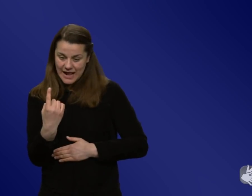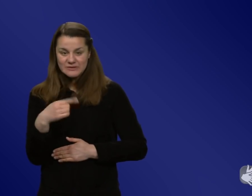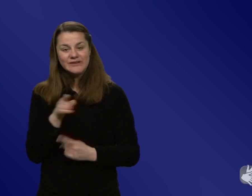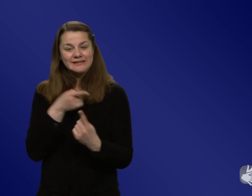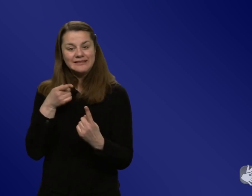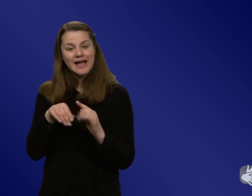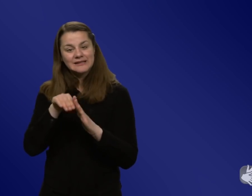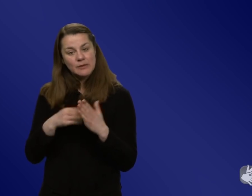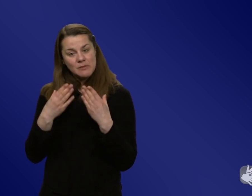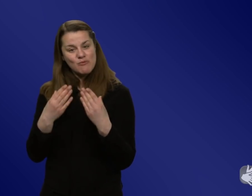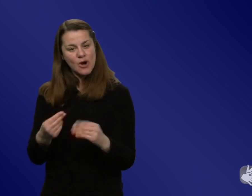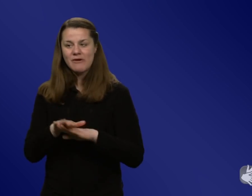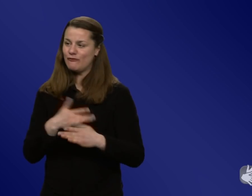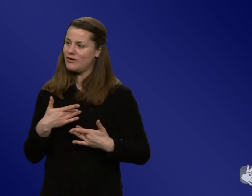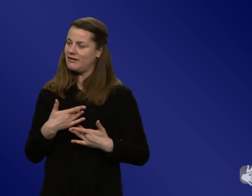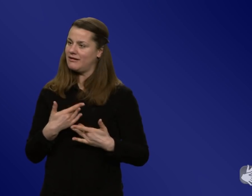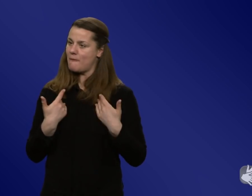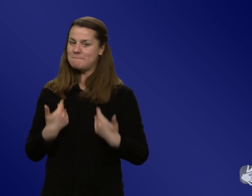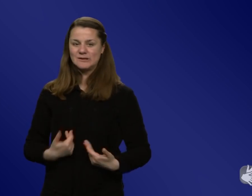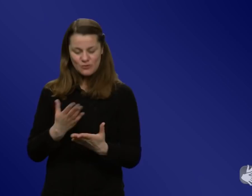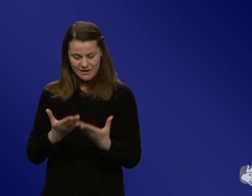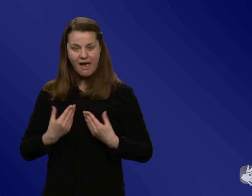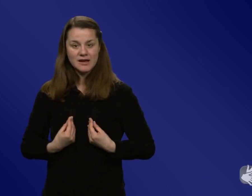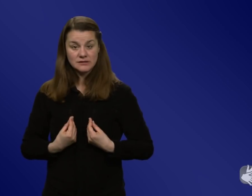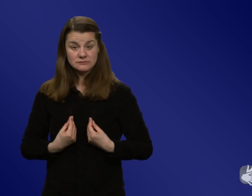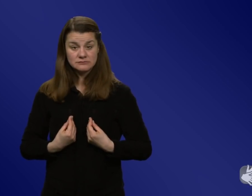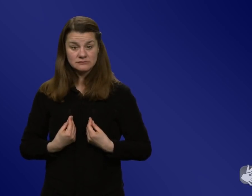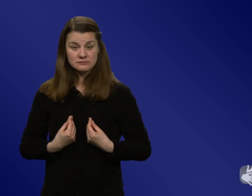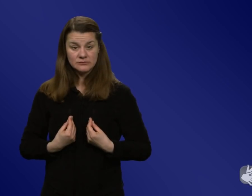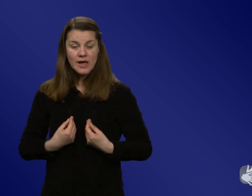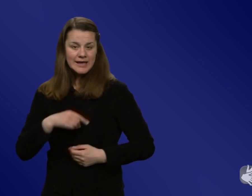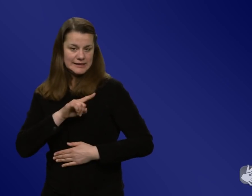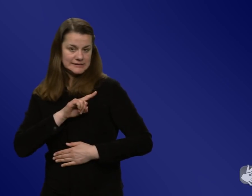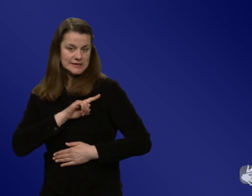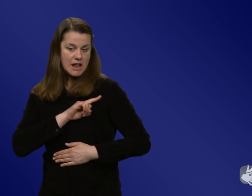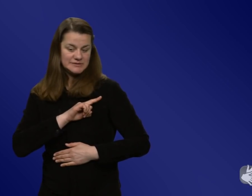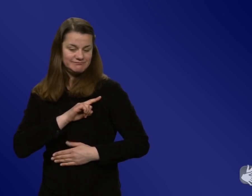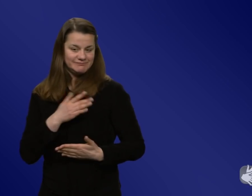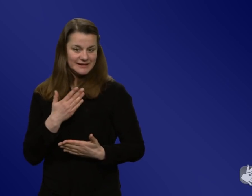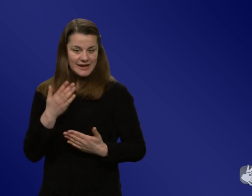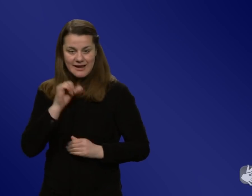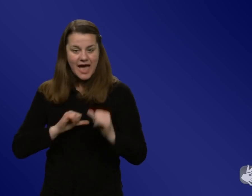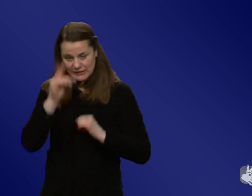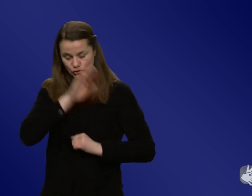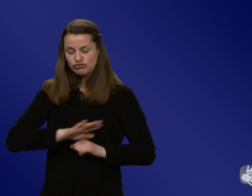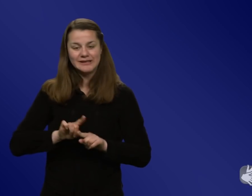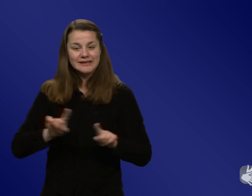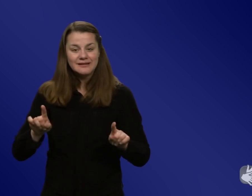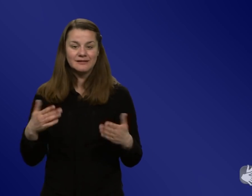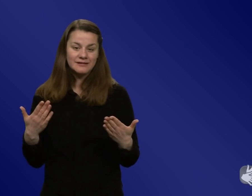persönlichen Impftermin zum Hingehen. Das kann gut funktionieren. Habe ich jetzt hier so auch nicht gesehen. Das umgeht ja auch das Problem, dann